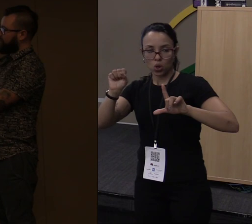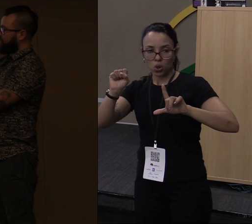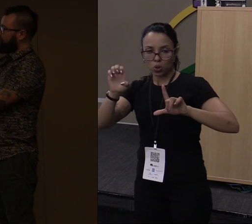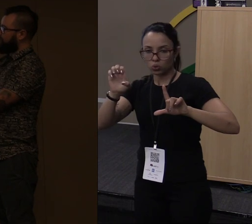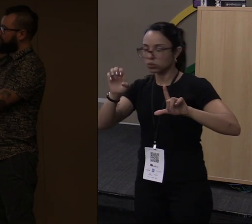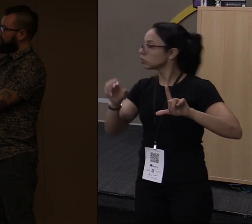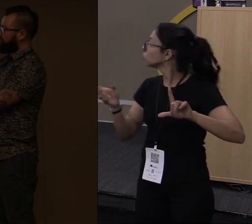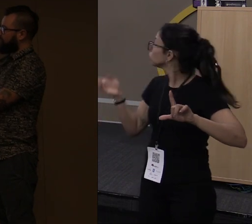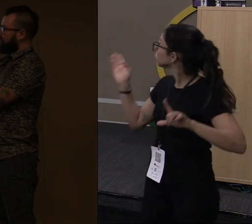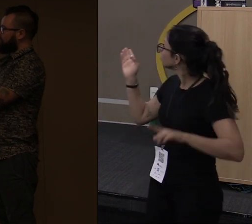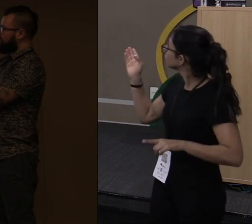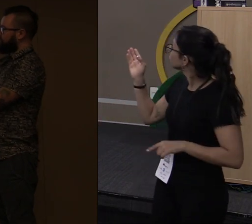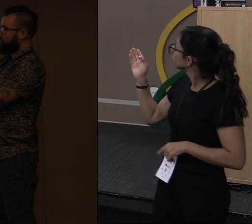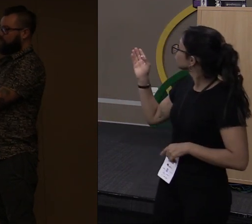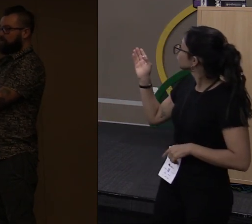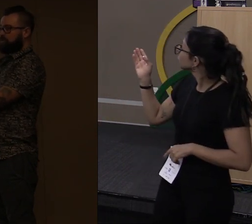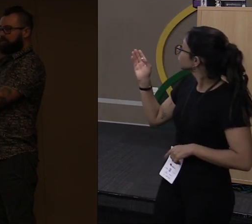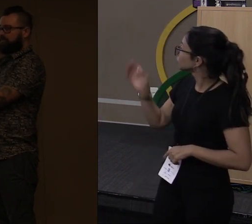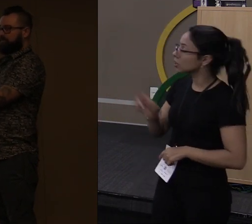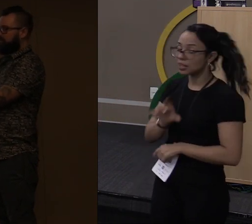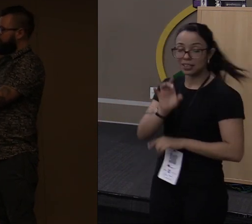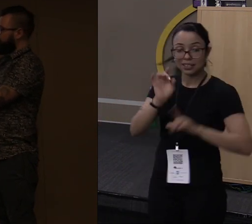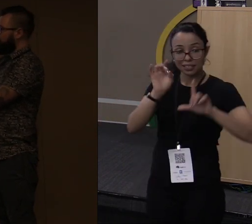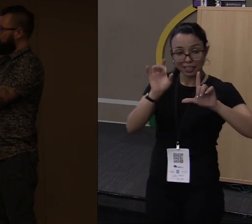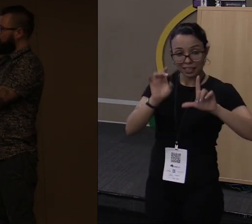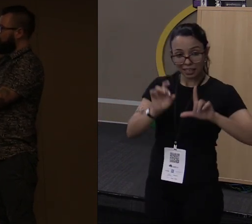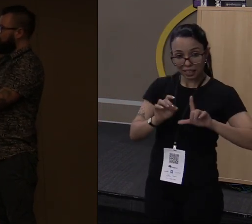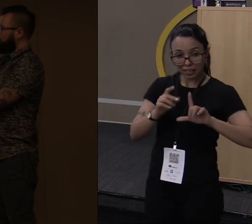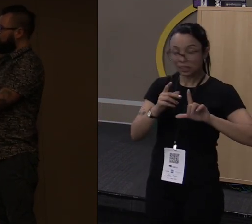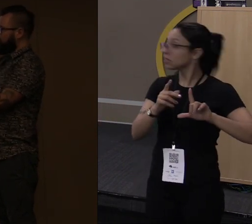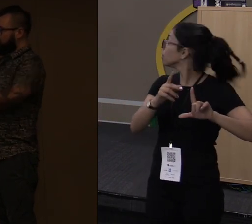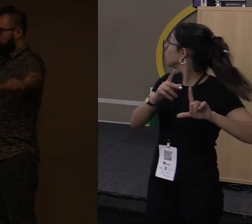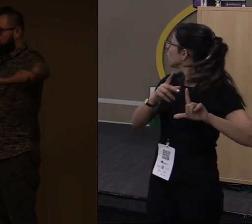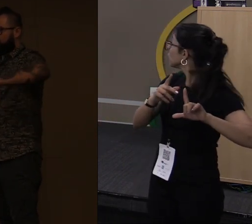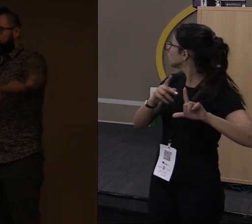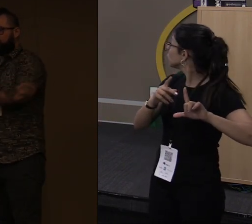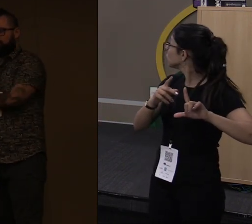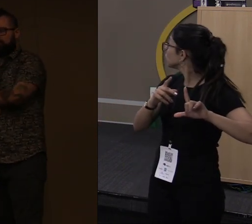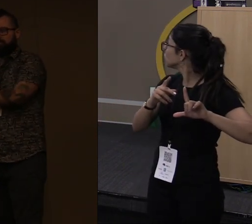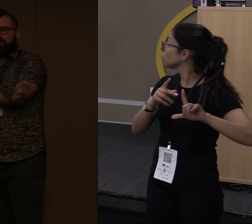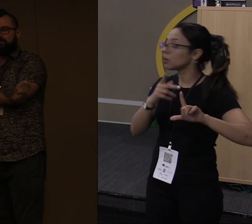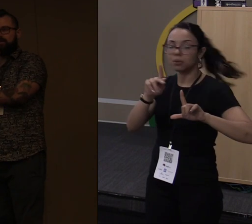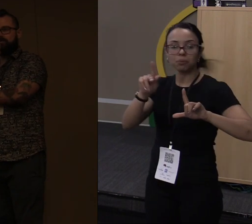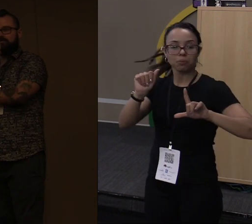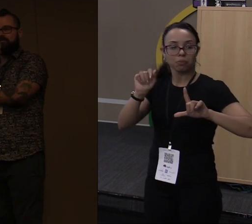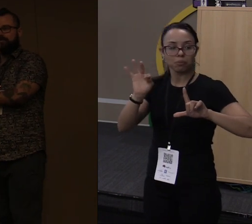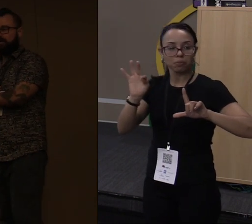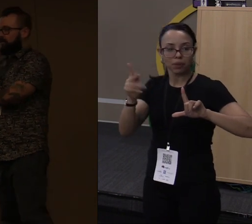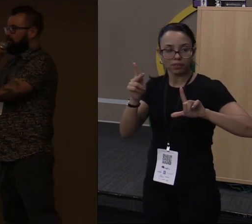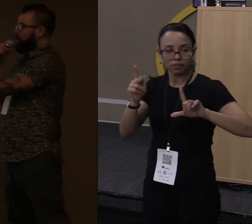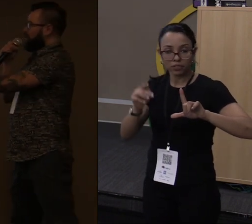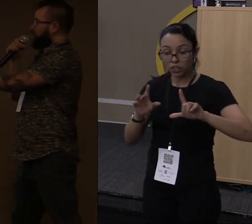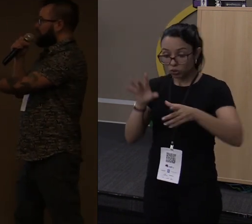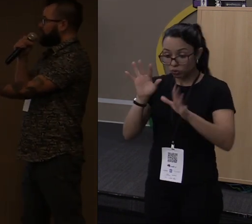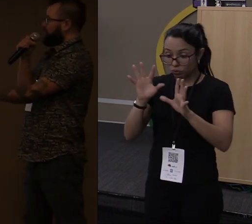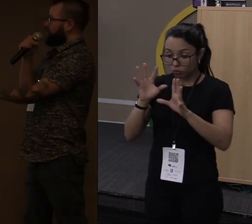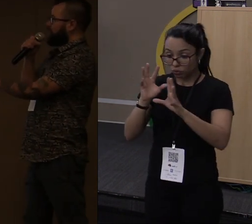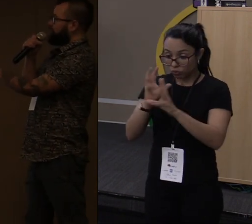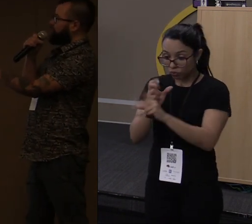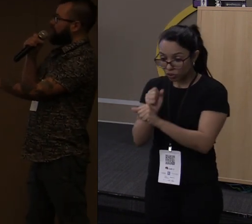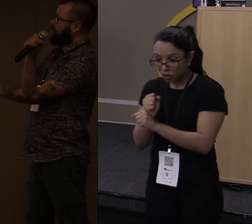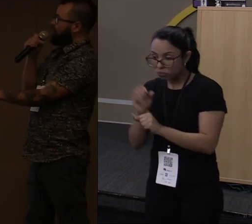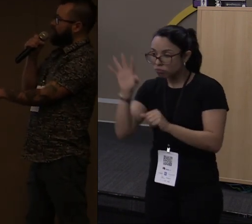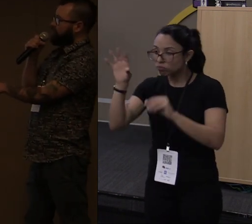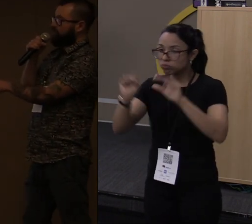que vai receber cada path e vai fazer o load desse path para a memória. No final ele vai juntar tudo em uma outra lista. Então isso